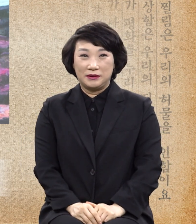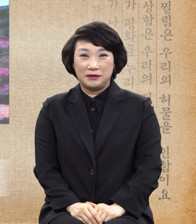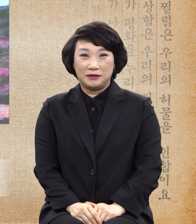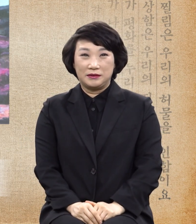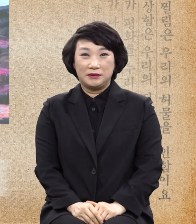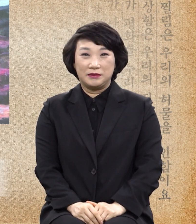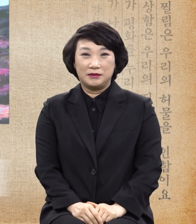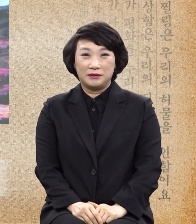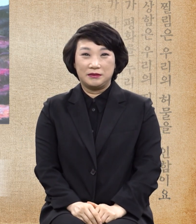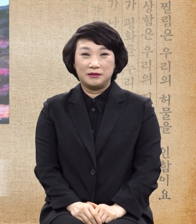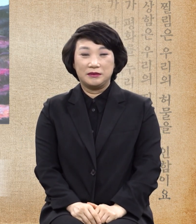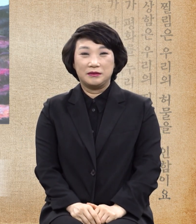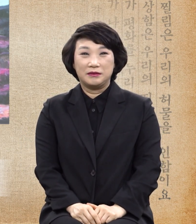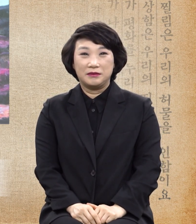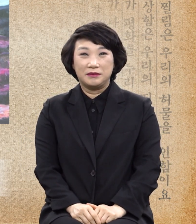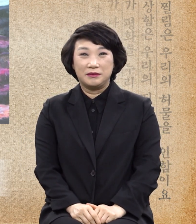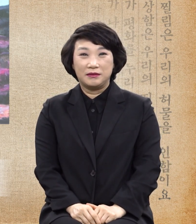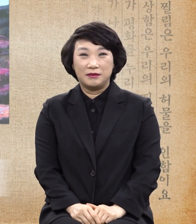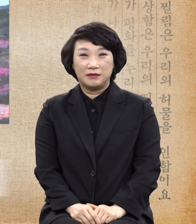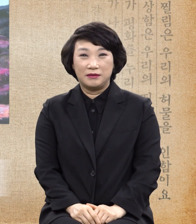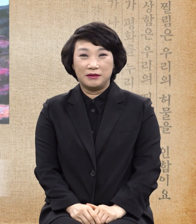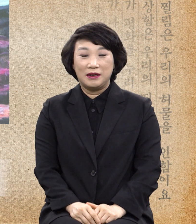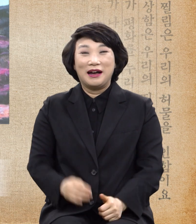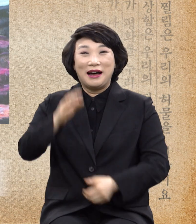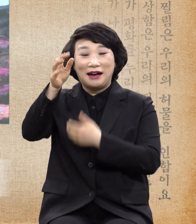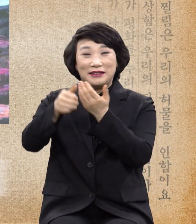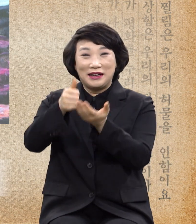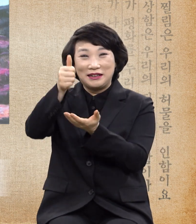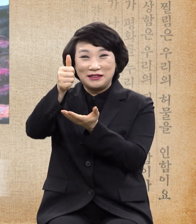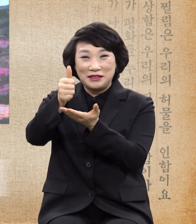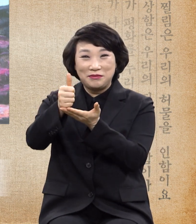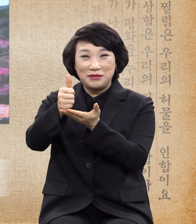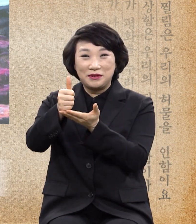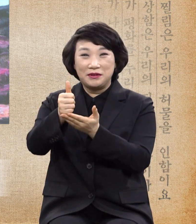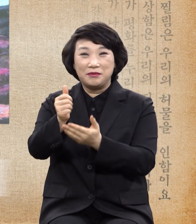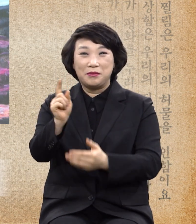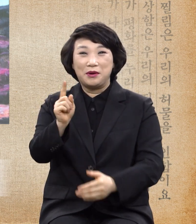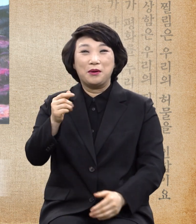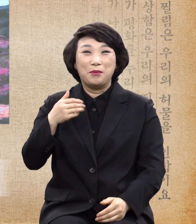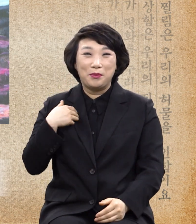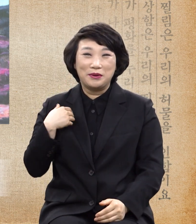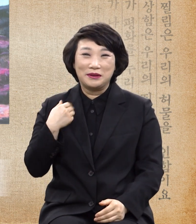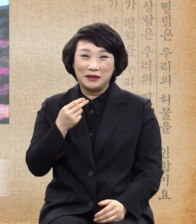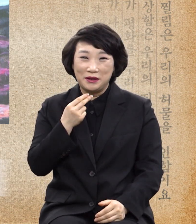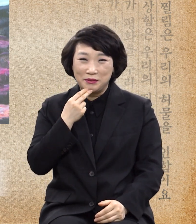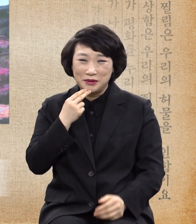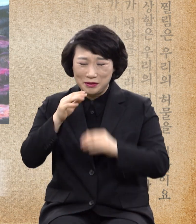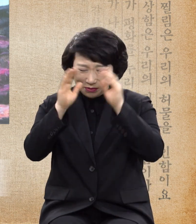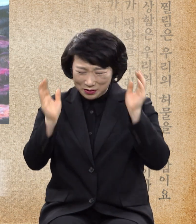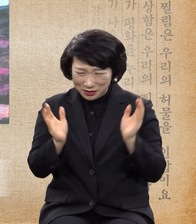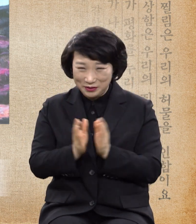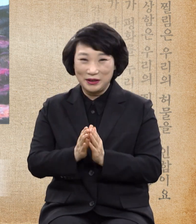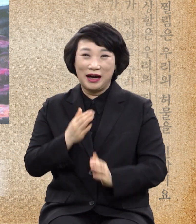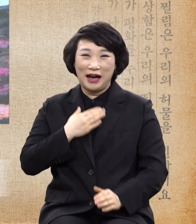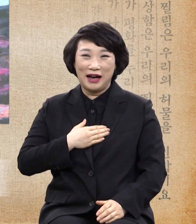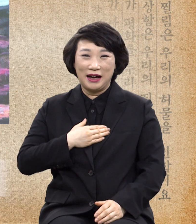하나님은 모르는 것이 없이 전지하시고